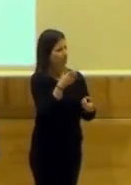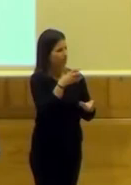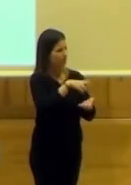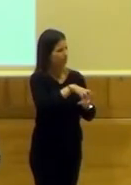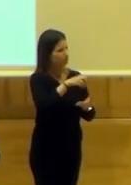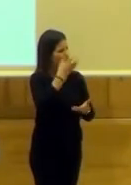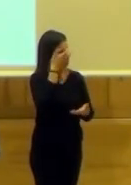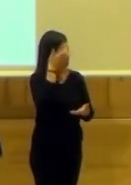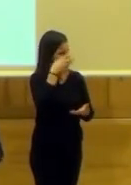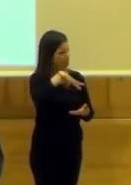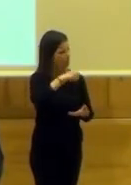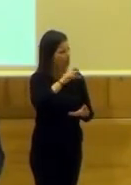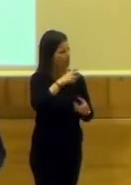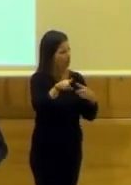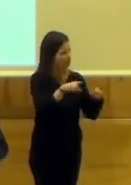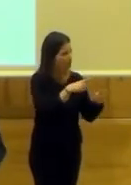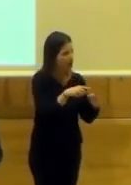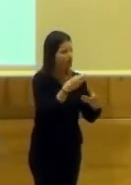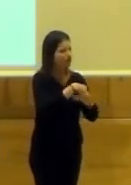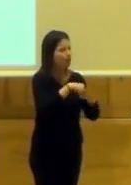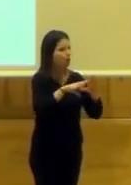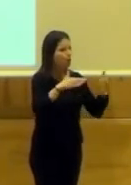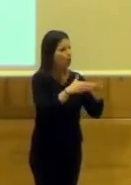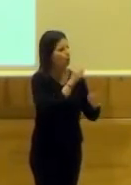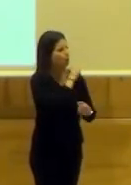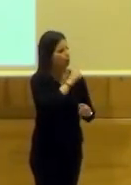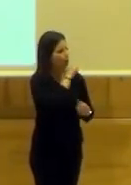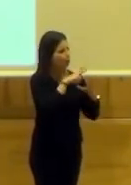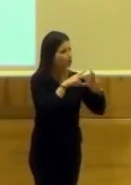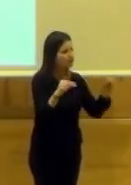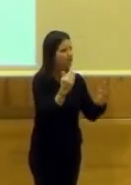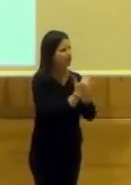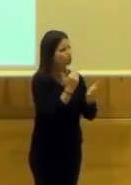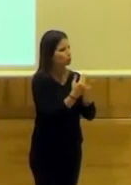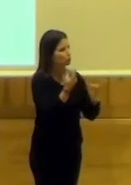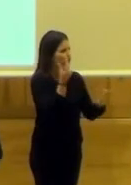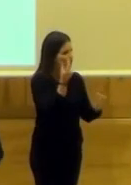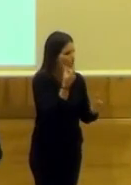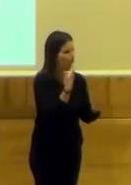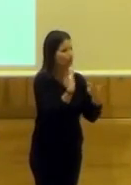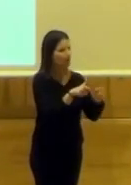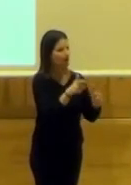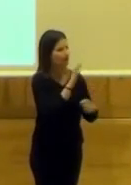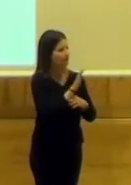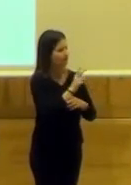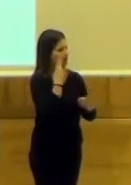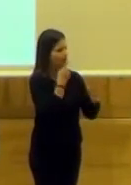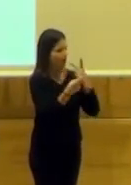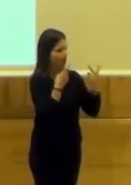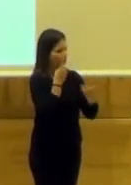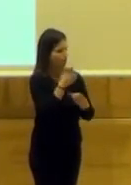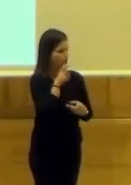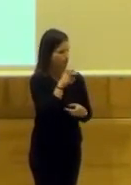integrada la orquesta de la universidad, el fondo de la universidad, un grupo de estudios flamencos también, área de cine audiovisual, el cine club